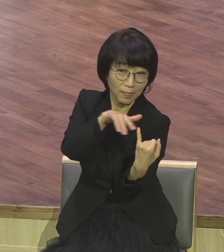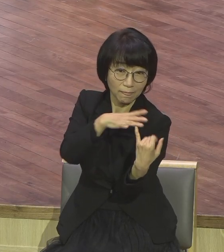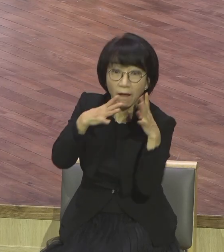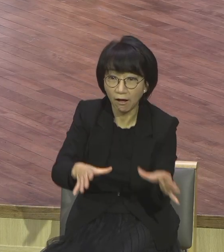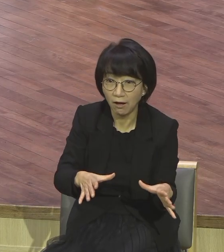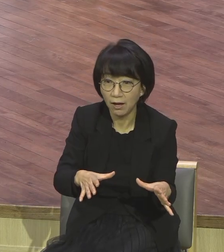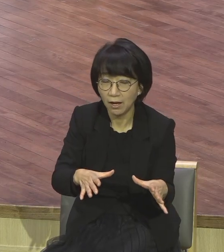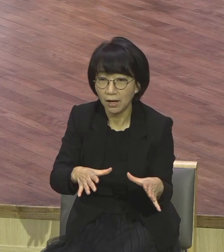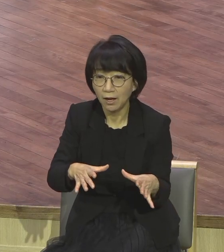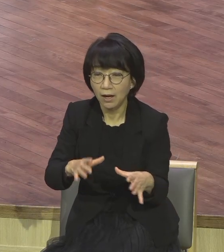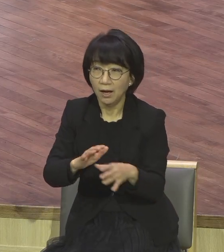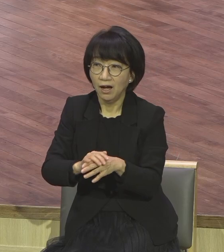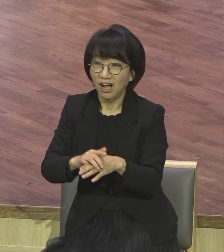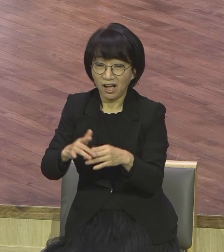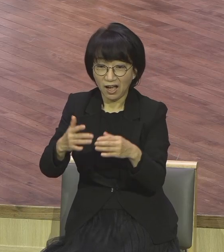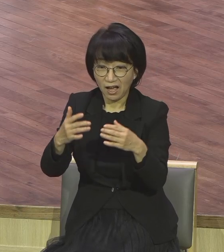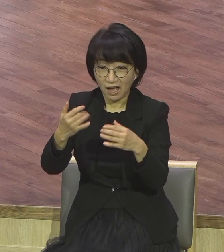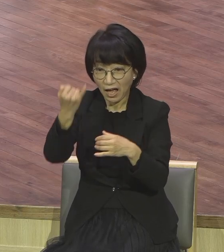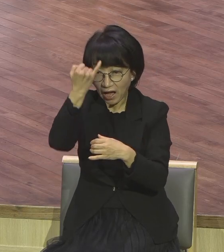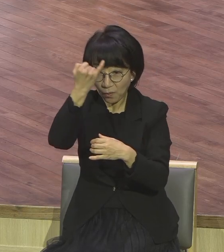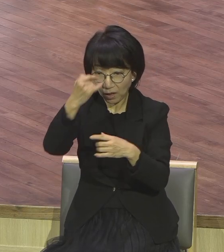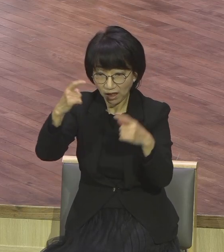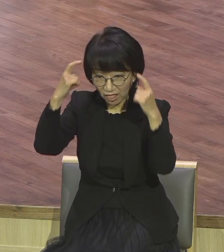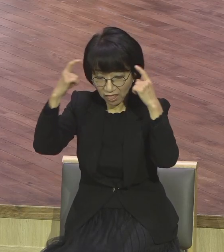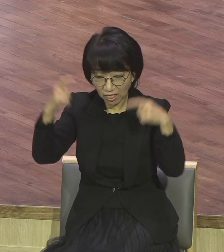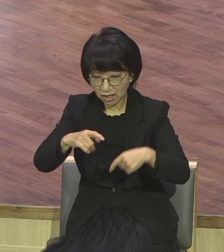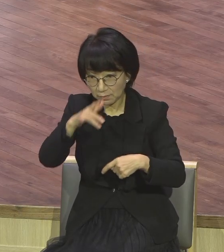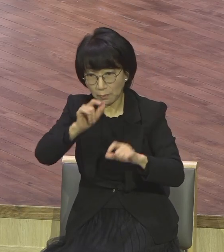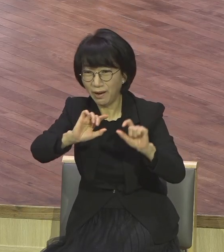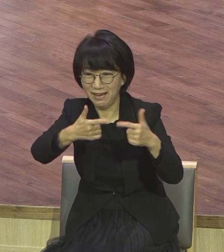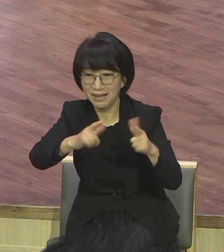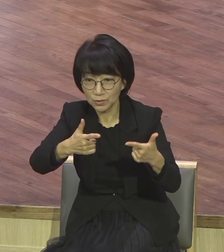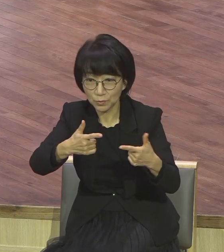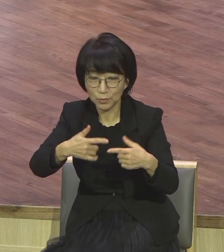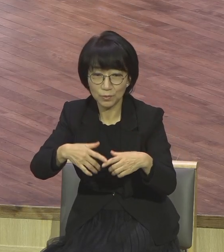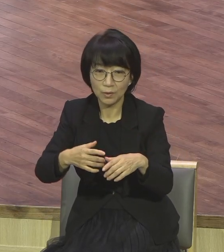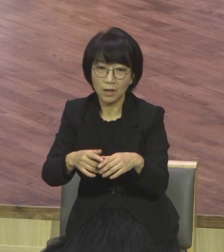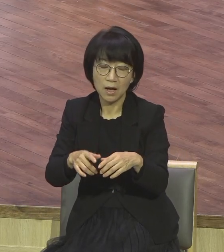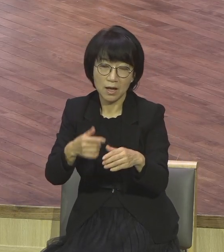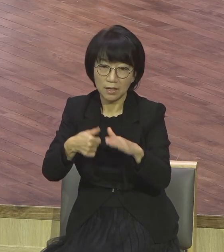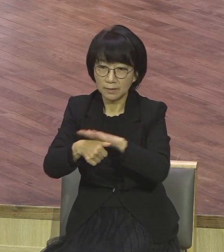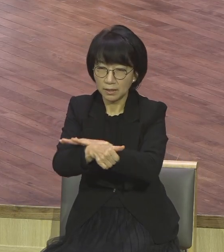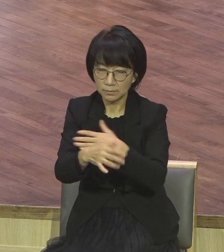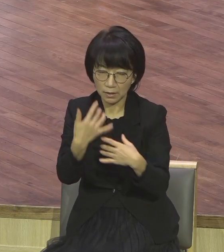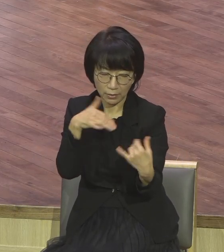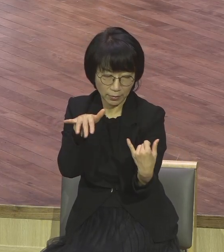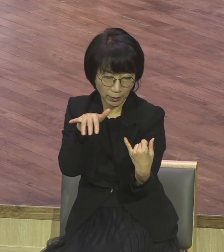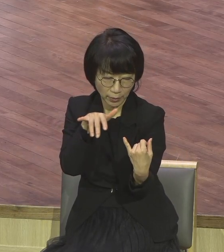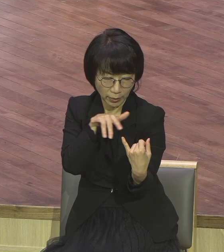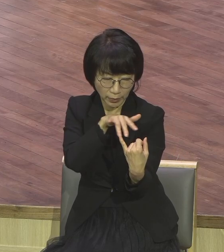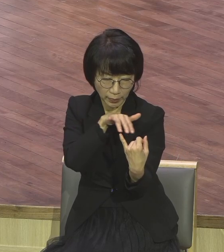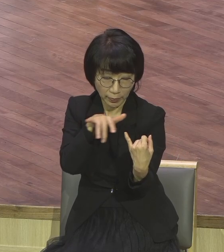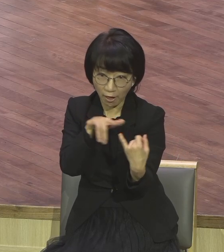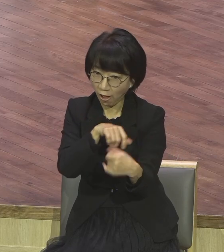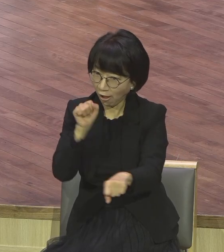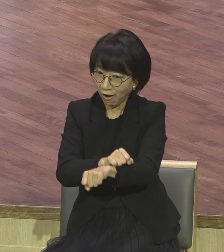어리석어서 아니라 탁월한 말솜씨를 가지기 때문에 당했다. 그래서 이